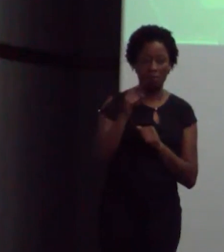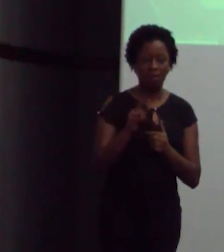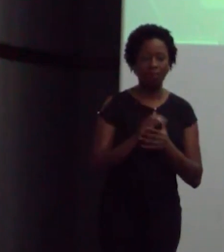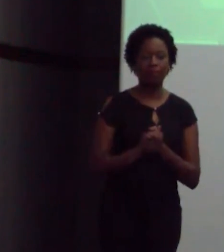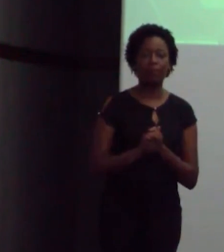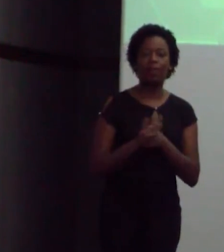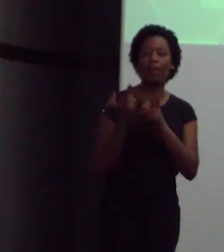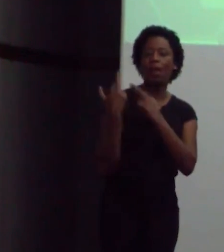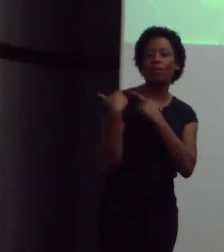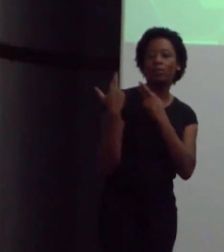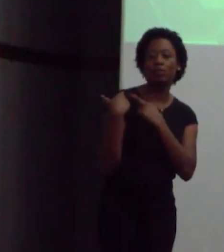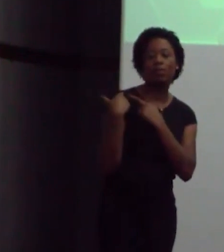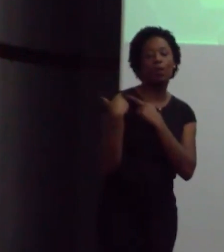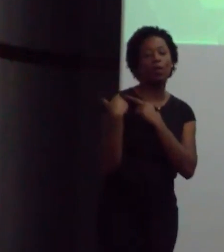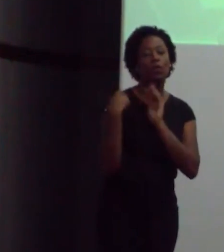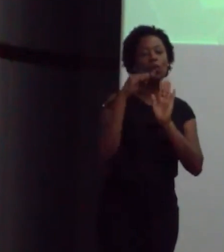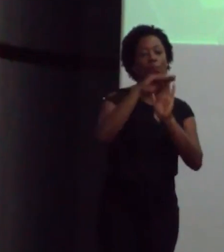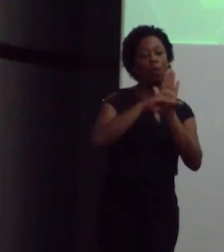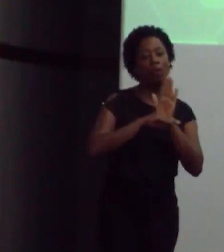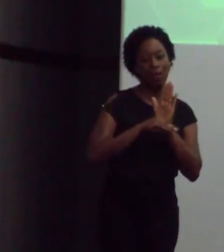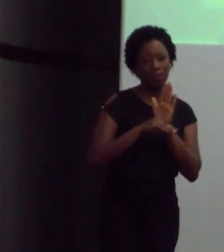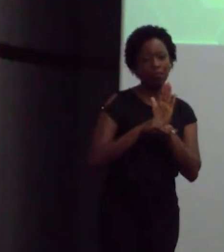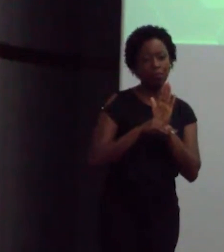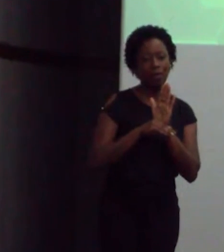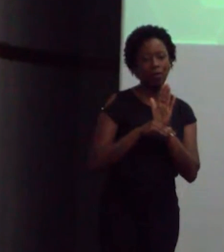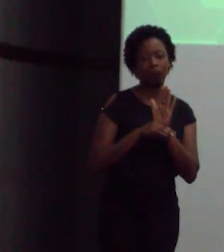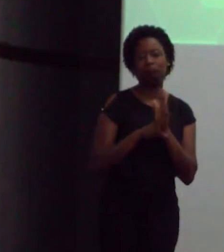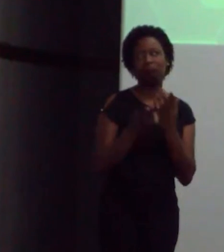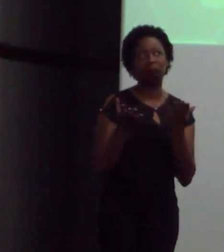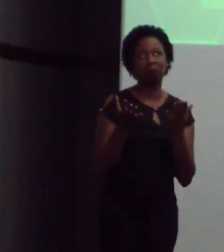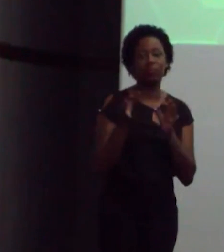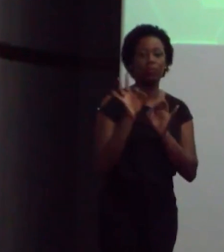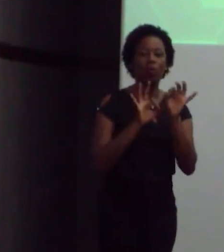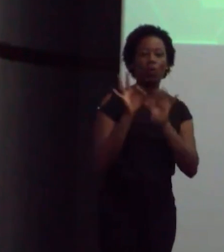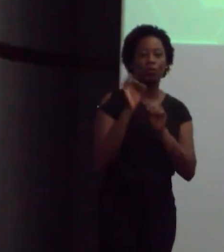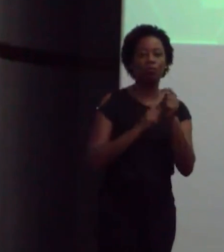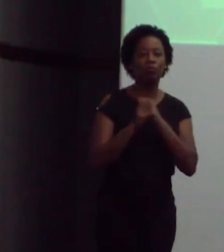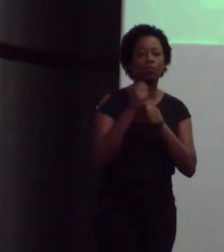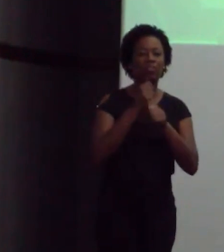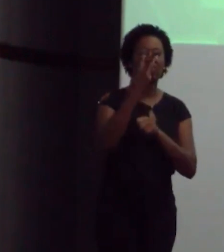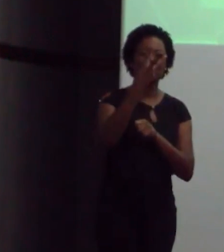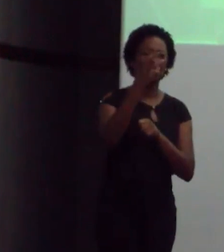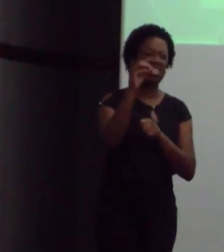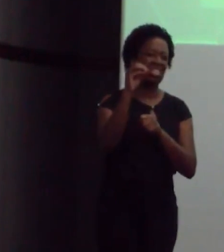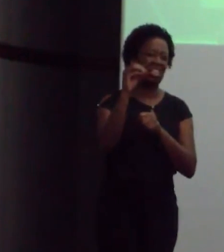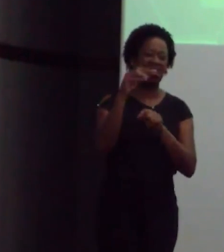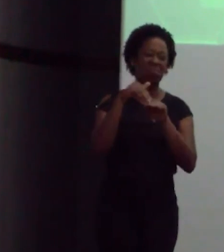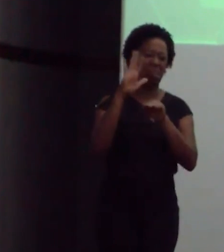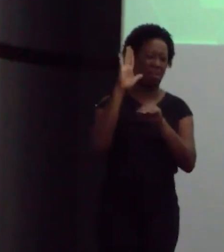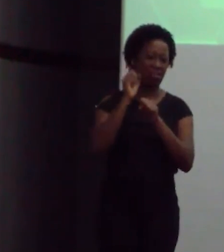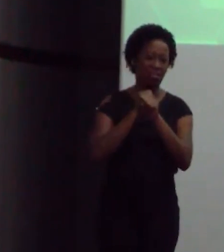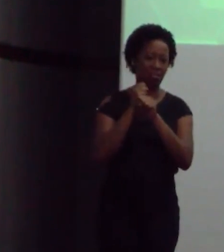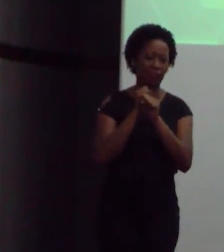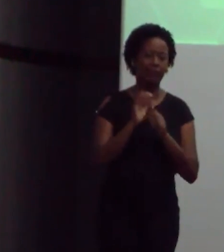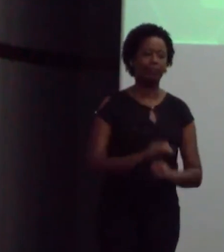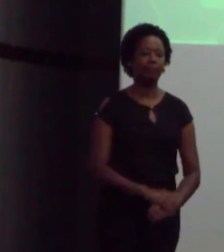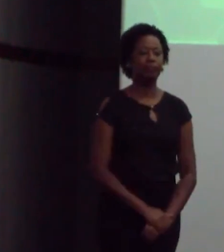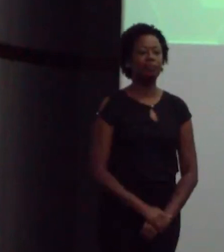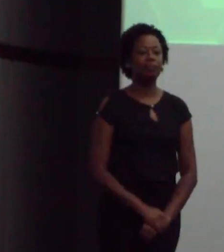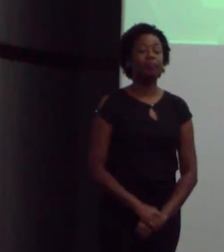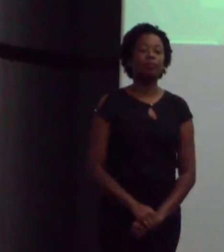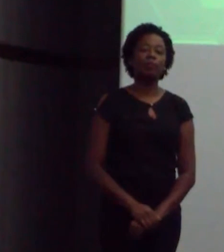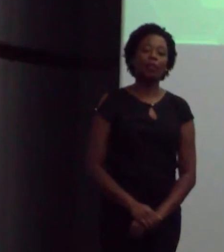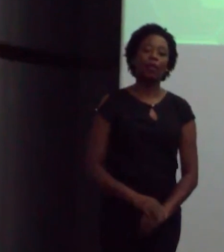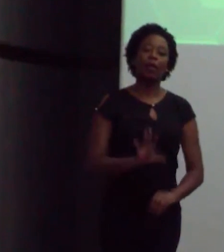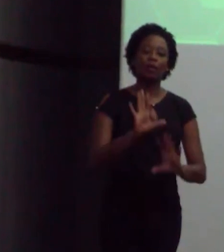programa de conservação de energia elétrica do Panamá. Isso faz 30 e poucos anos. E eu me lembro que falei lá com o consul